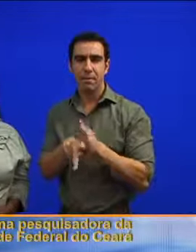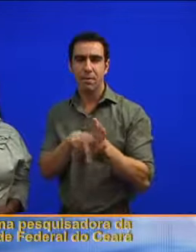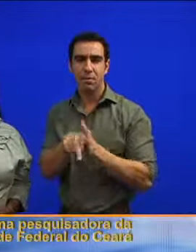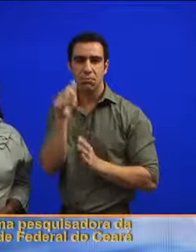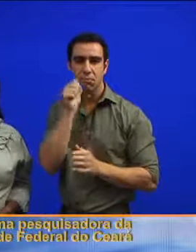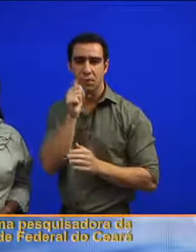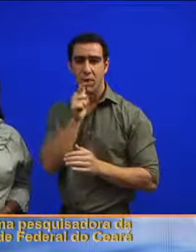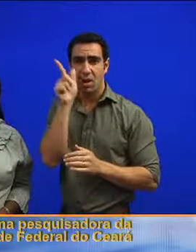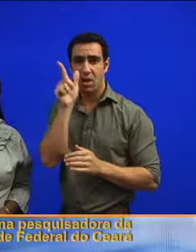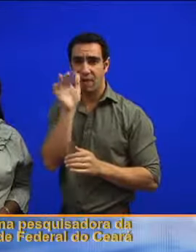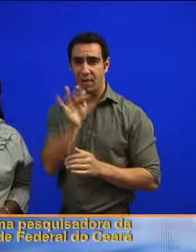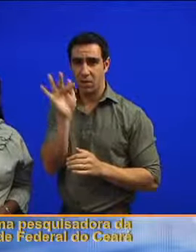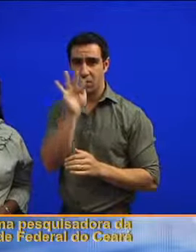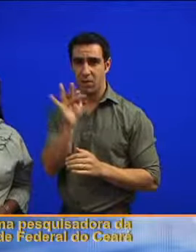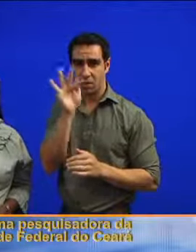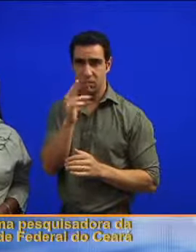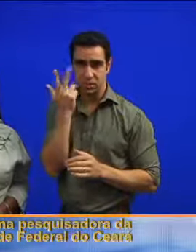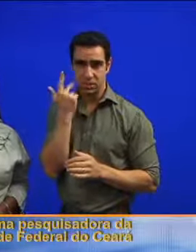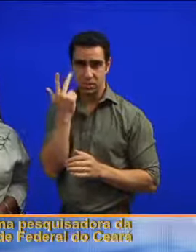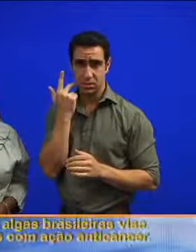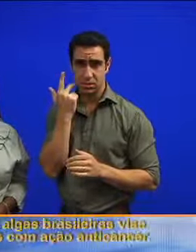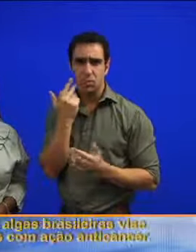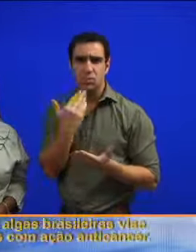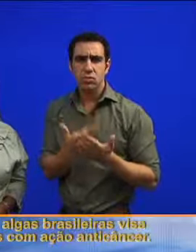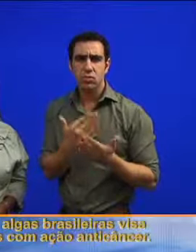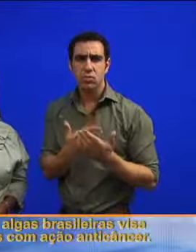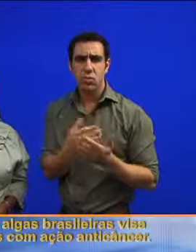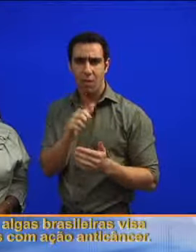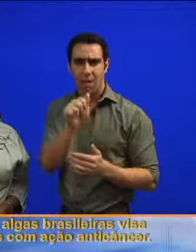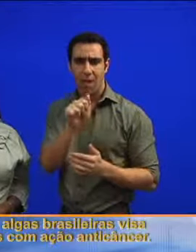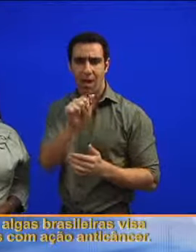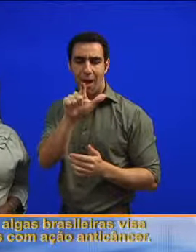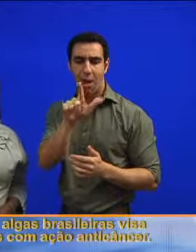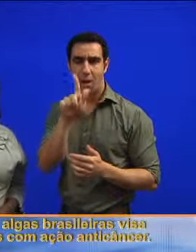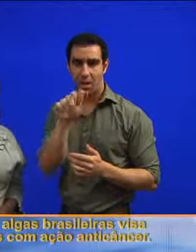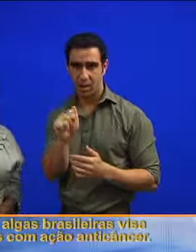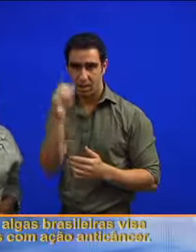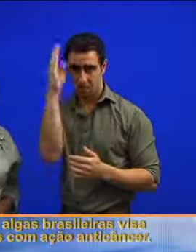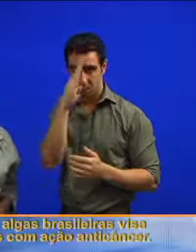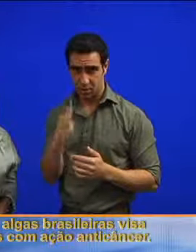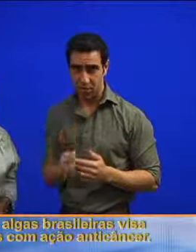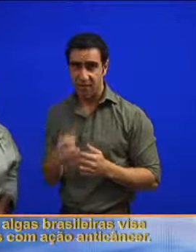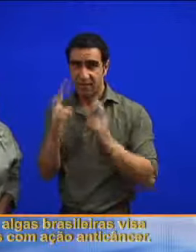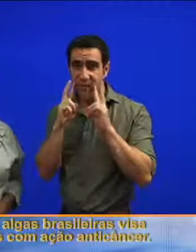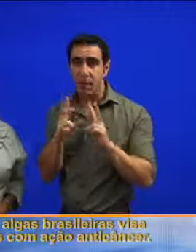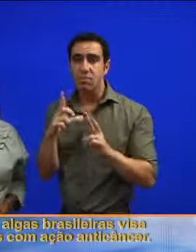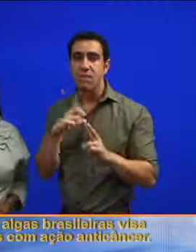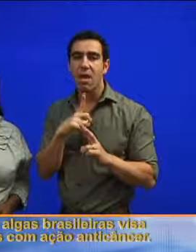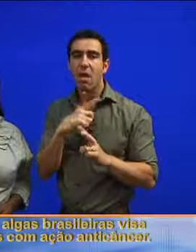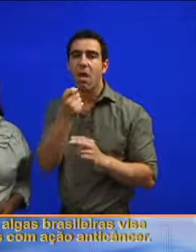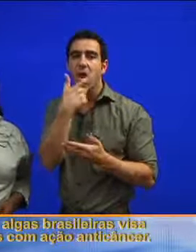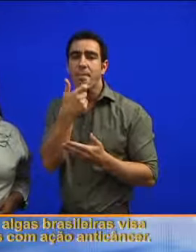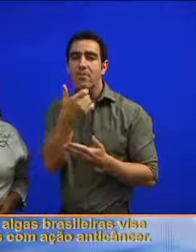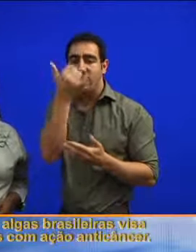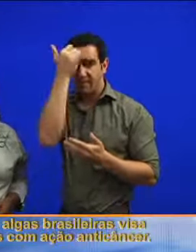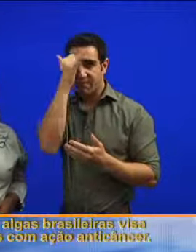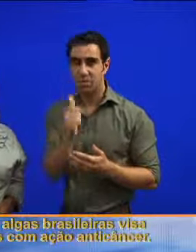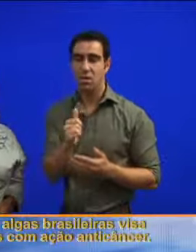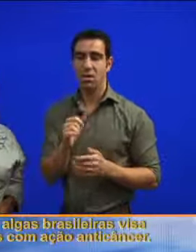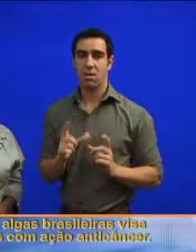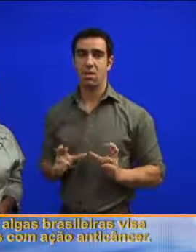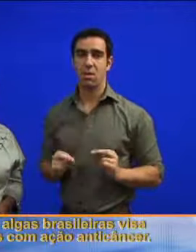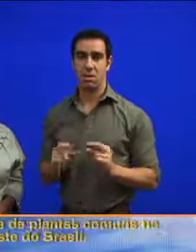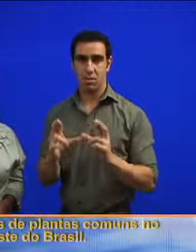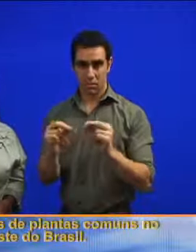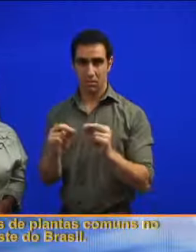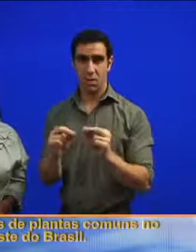pesquisadora da Universidade Federal do Ceará, o estudo com algas brasileiras visa obter remédios com ação